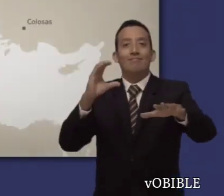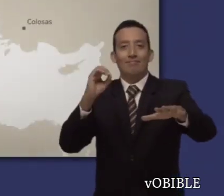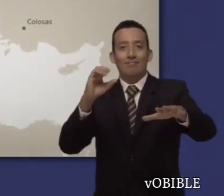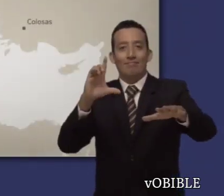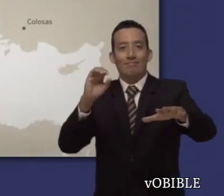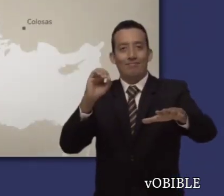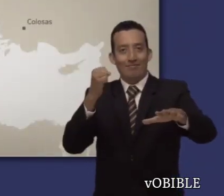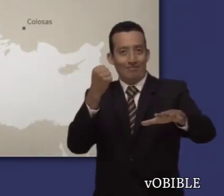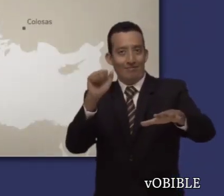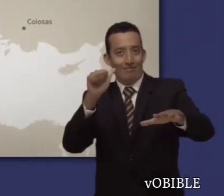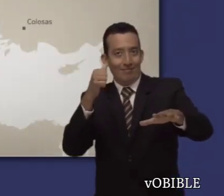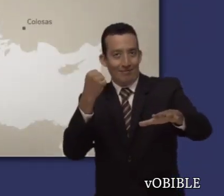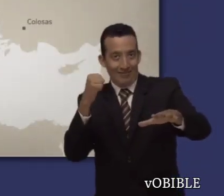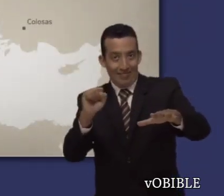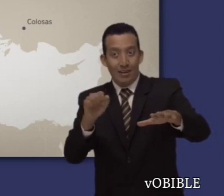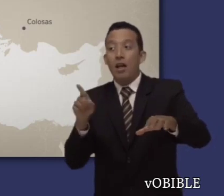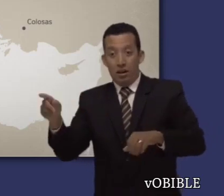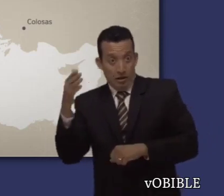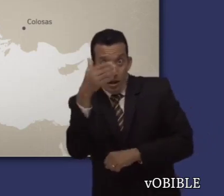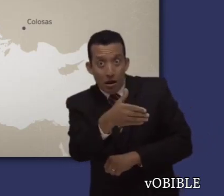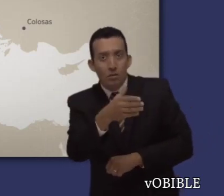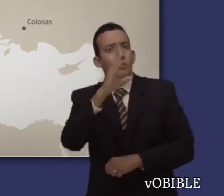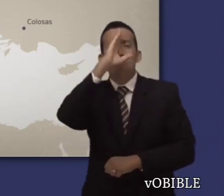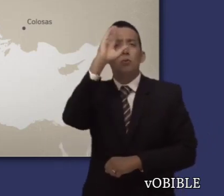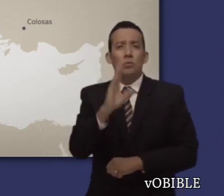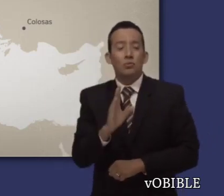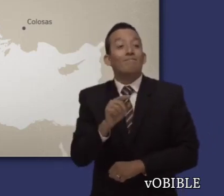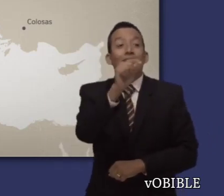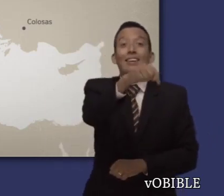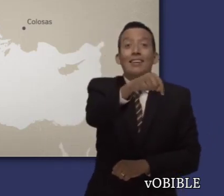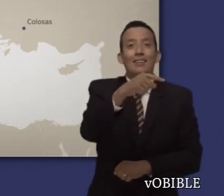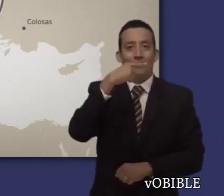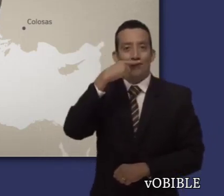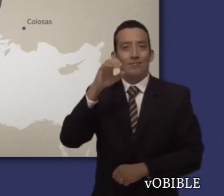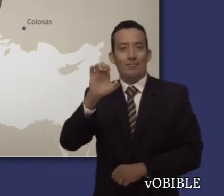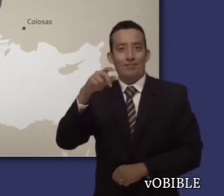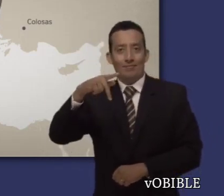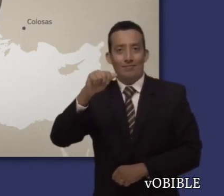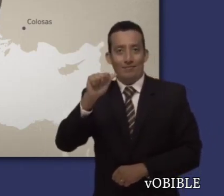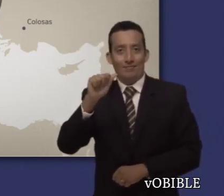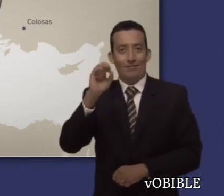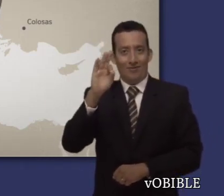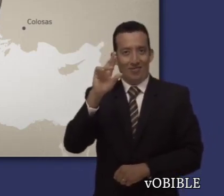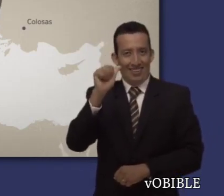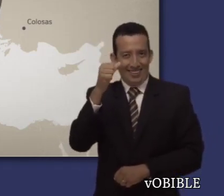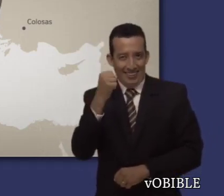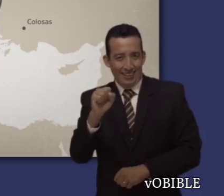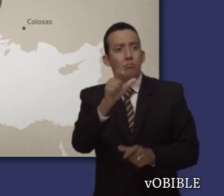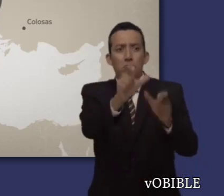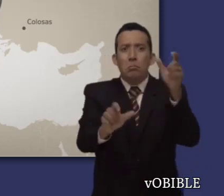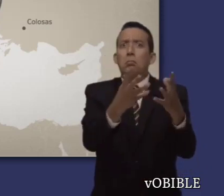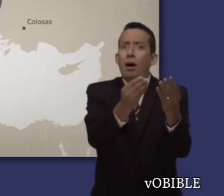a los colosenses, Pablo da a entender que nunca había estado en Colosas. Al parecer, la congregación era fruto de la labor de